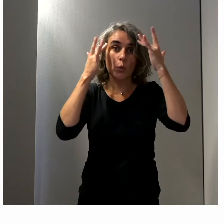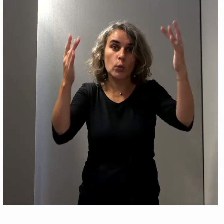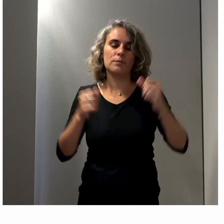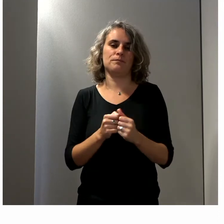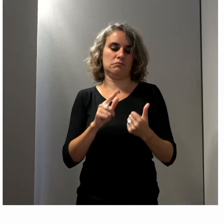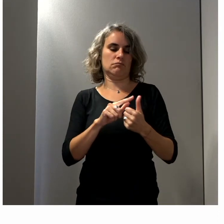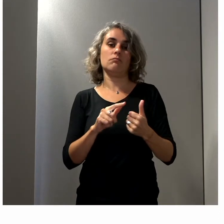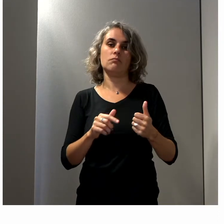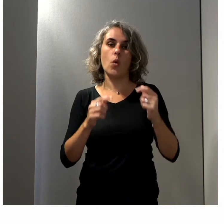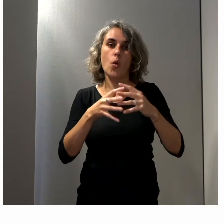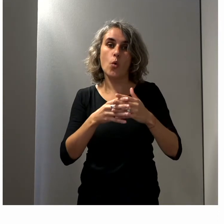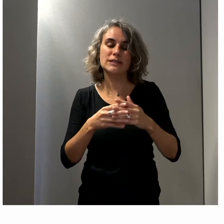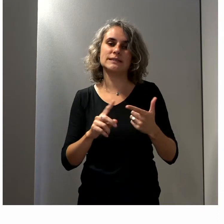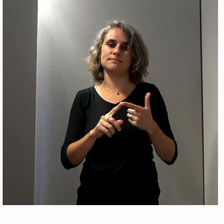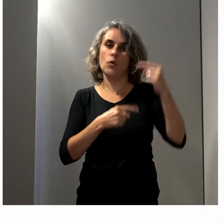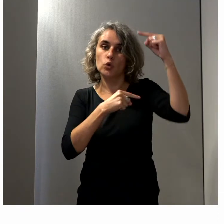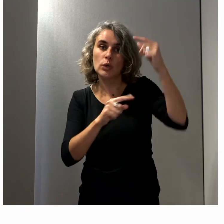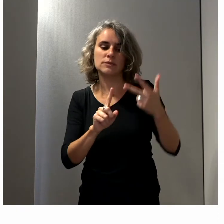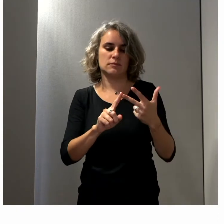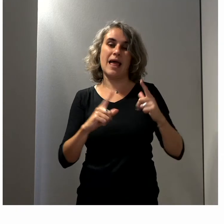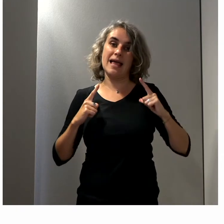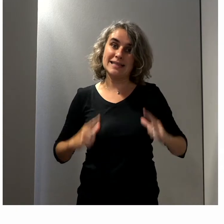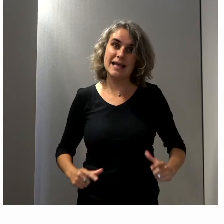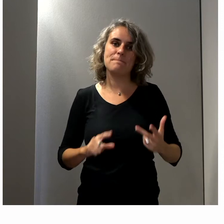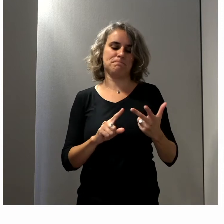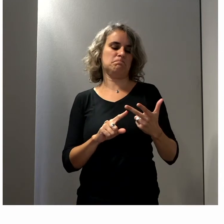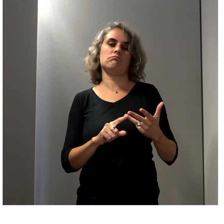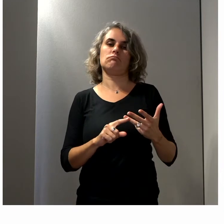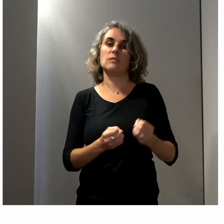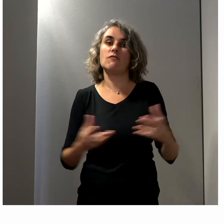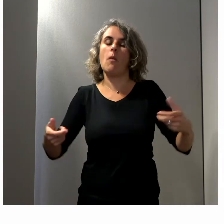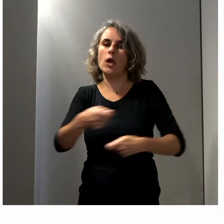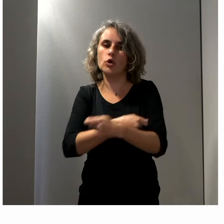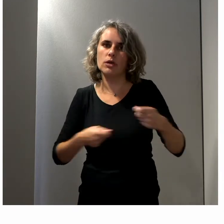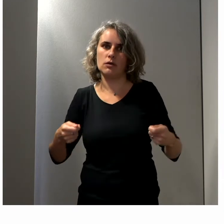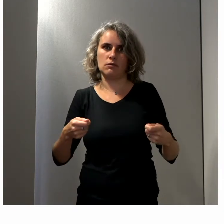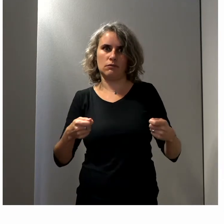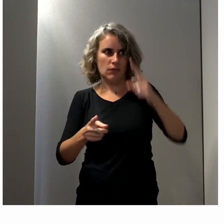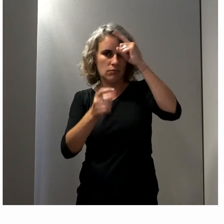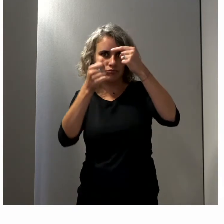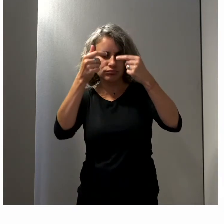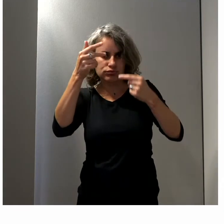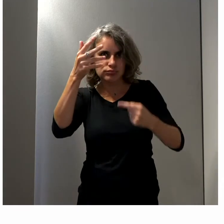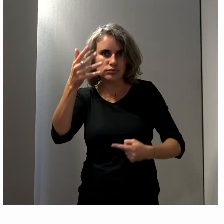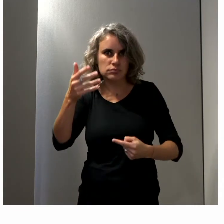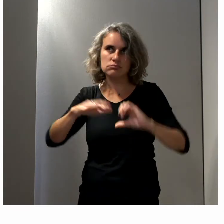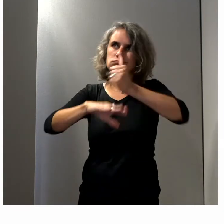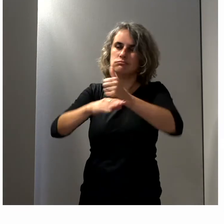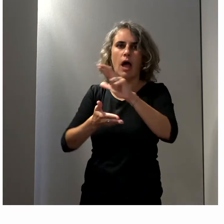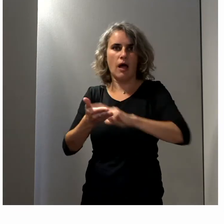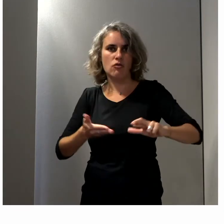loisirs, au tourisme. On parle des lycées également. On parle du développement économique. Et donc, tous ces sujets, bien évidemment,